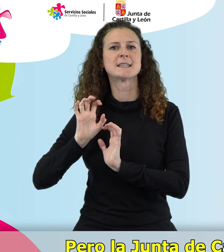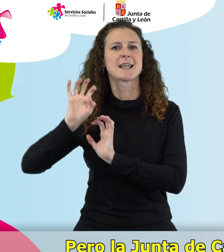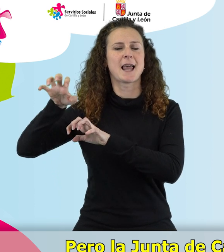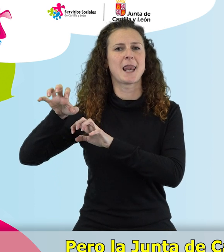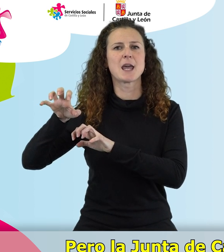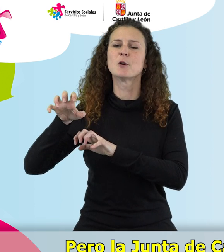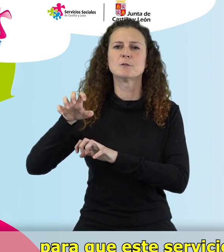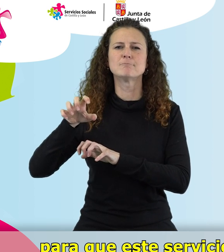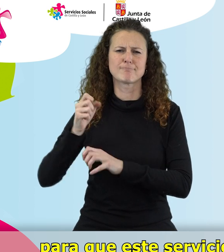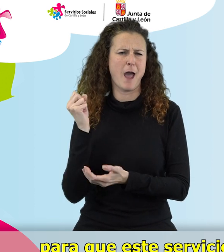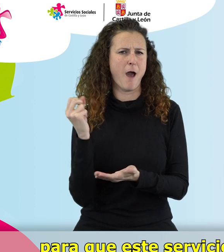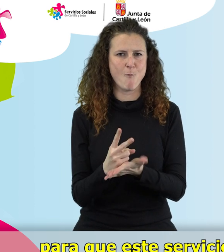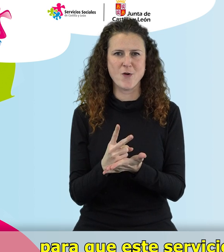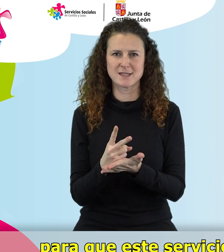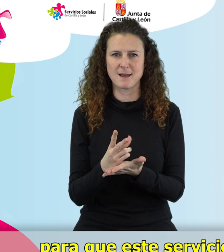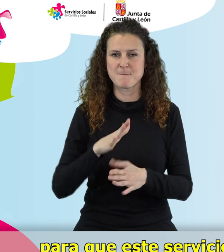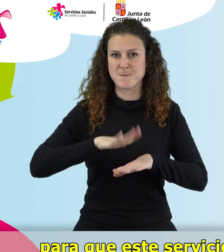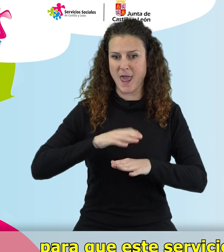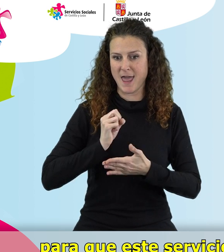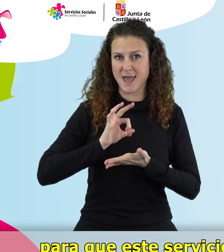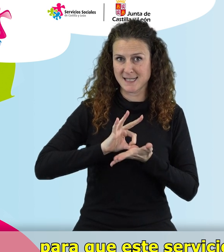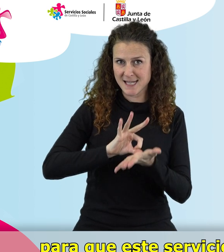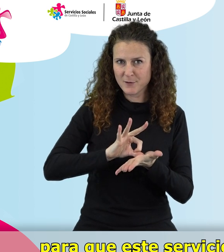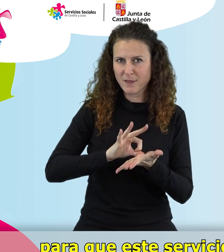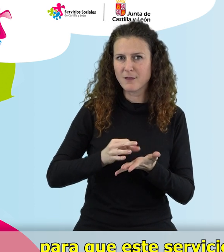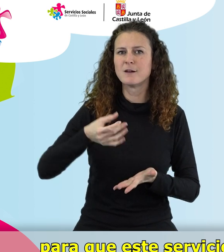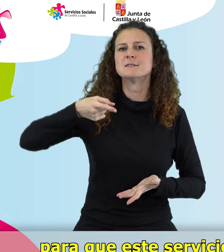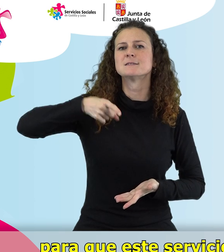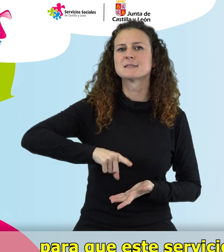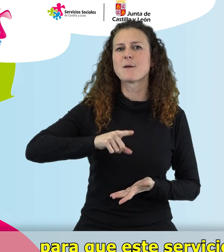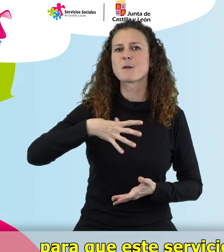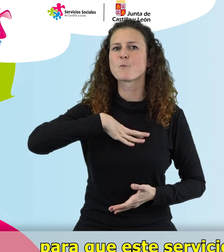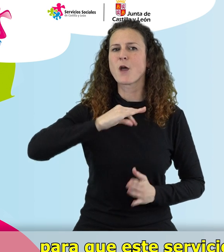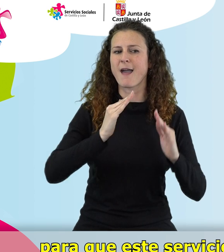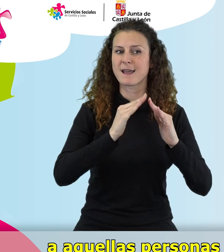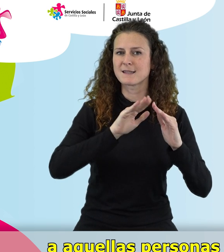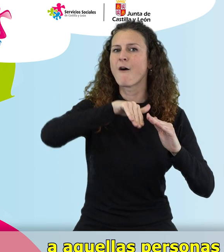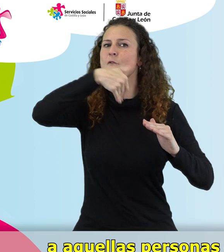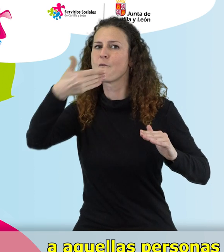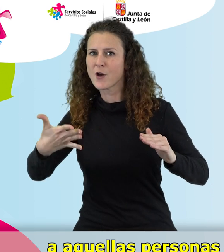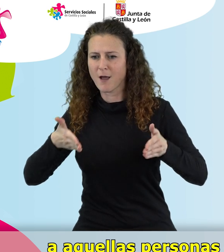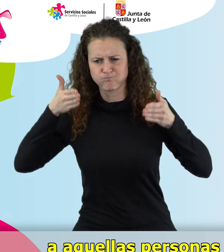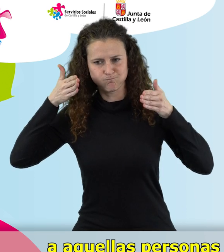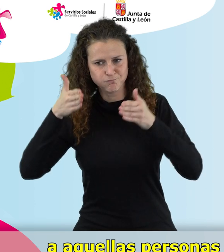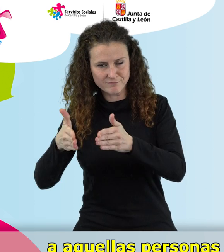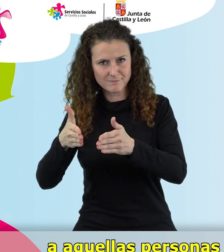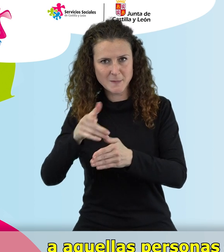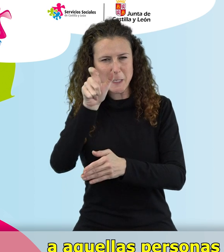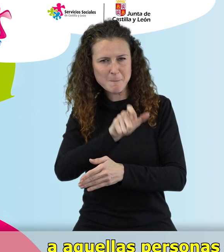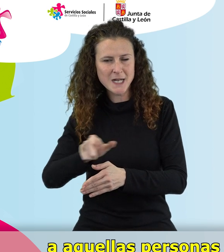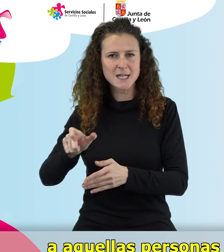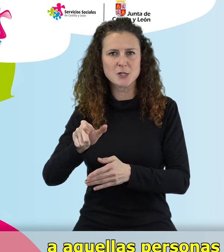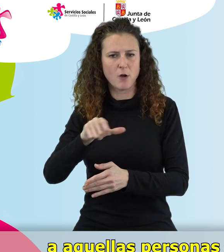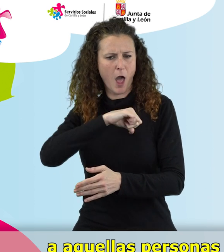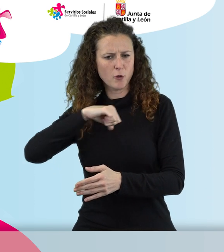y León ha apostado fuerte para que este servicio pueda atender también fuera del domicilio a aquellas personas que mantienen la